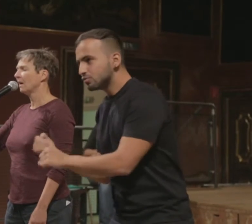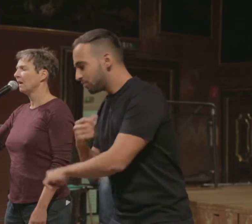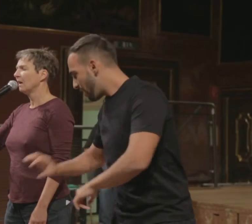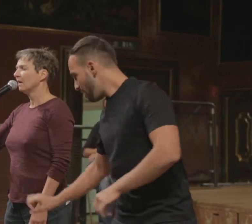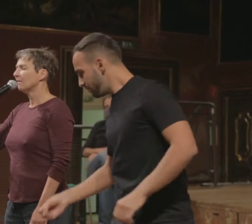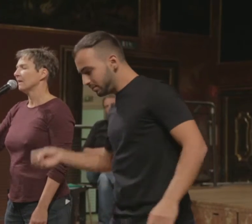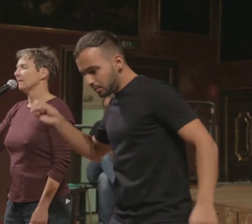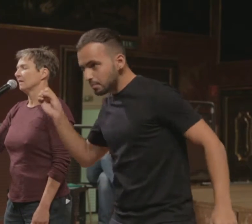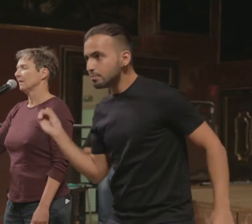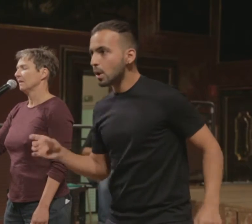Warte.